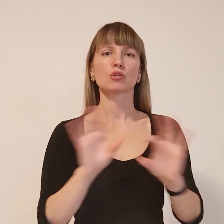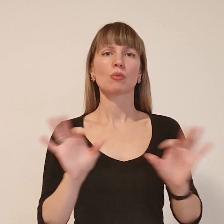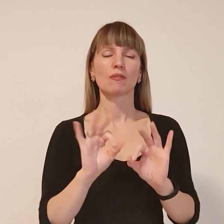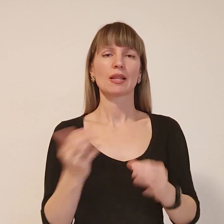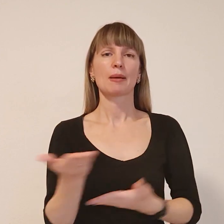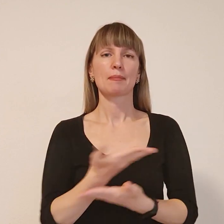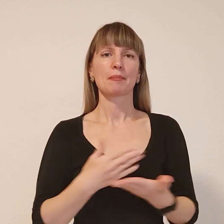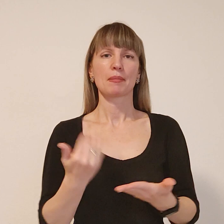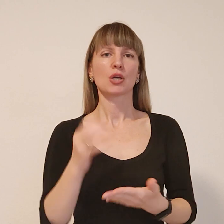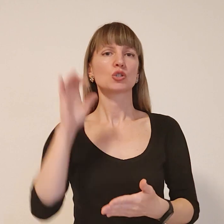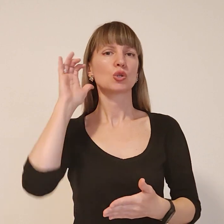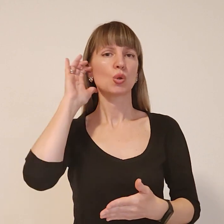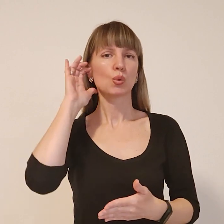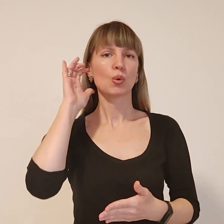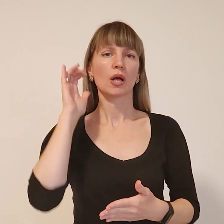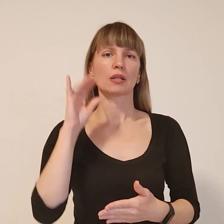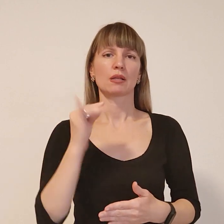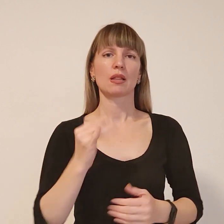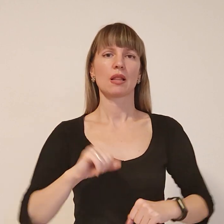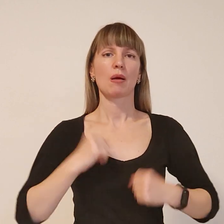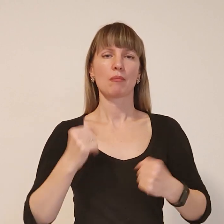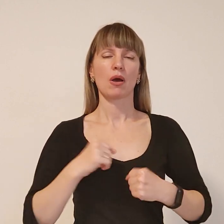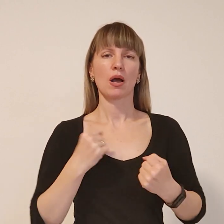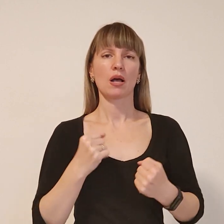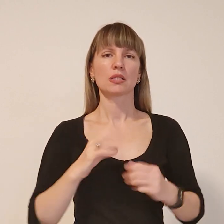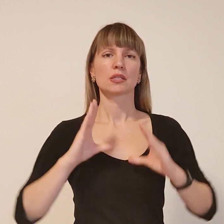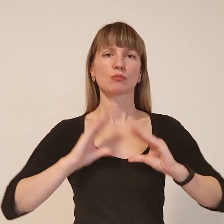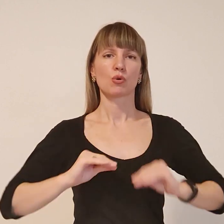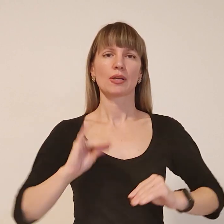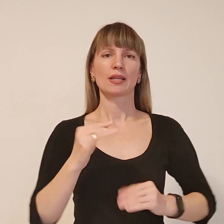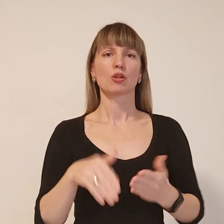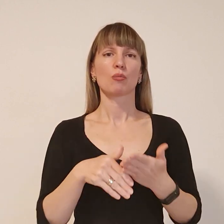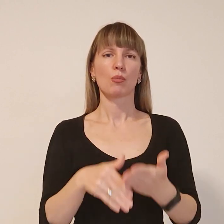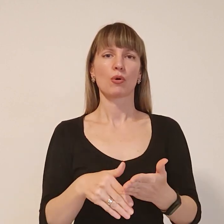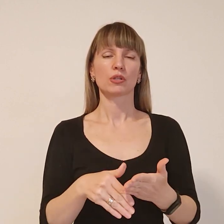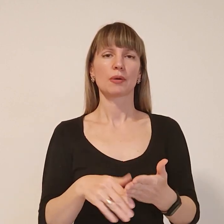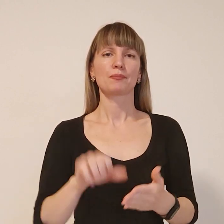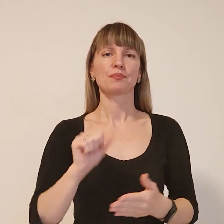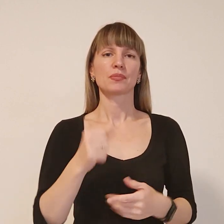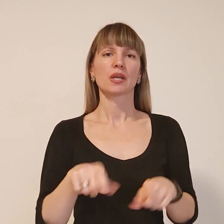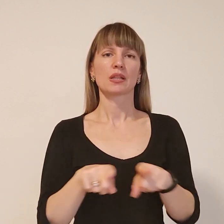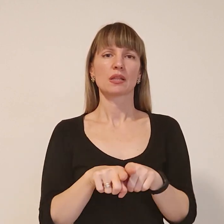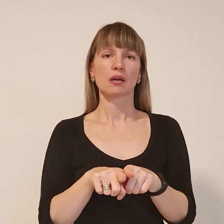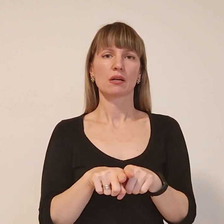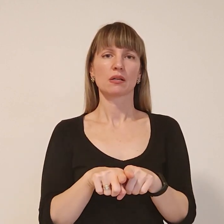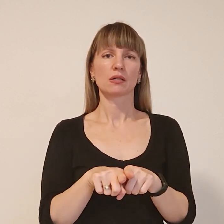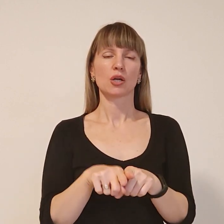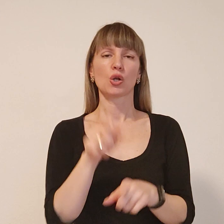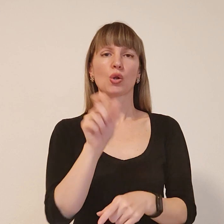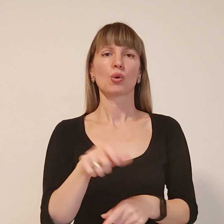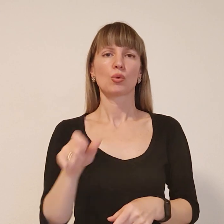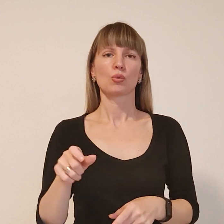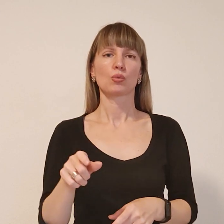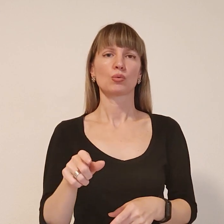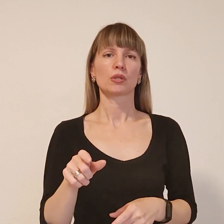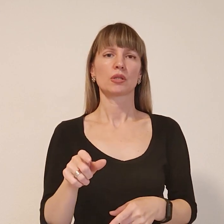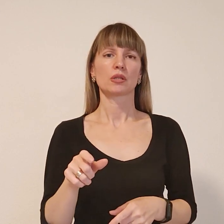їх слухали, намагалися якось заспокоїти, допомогти. А так люди не дадуть особливий